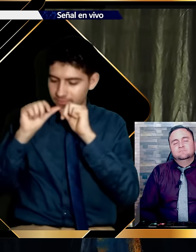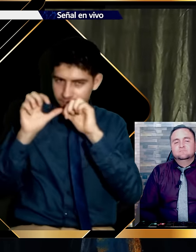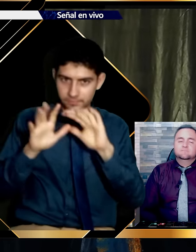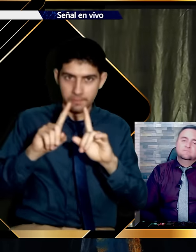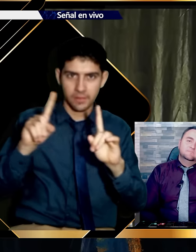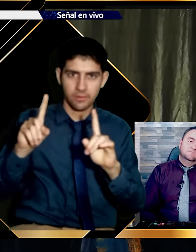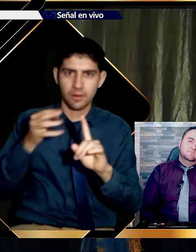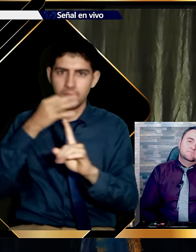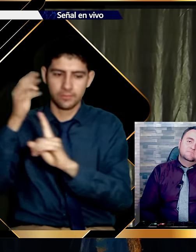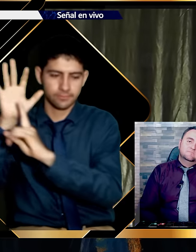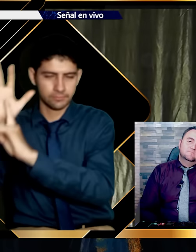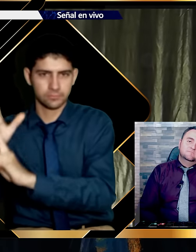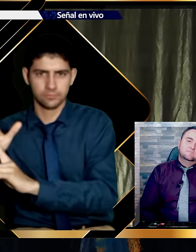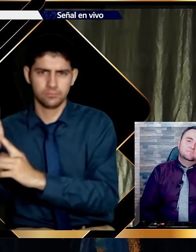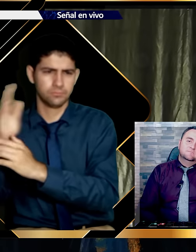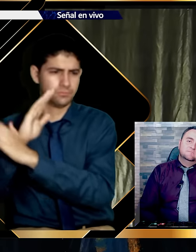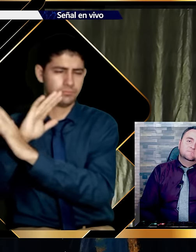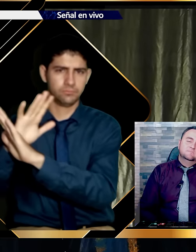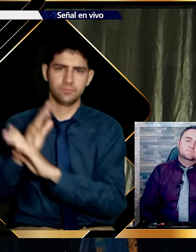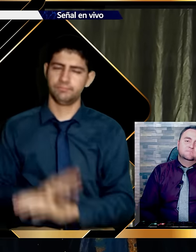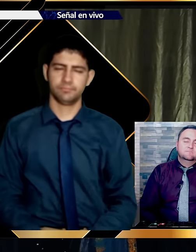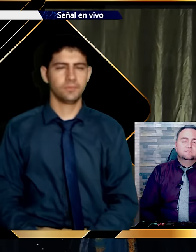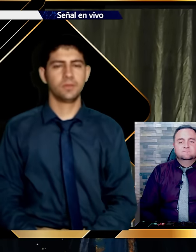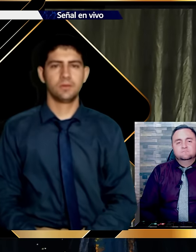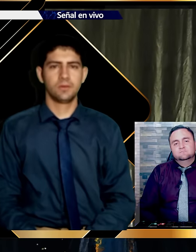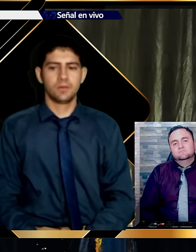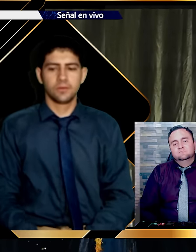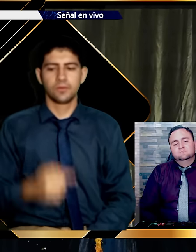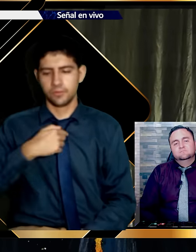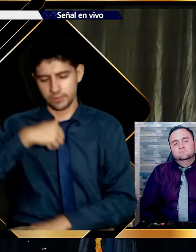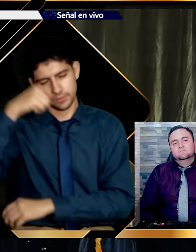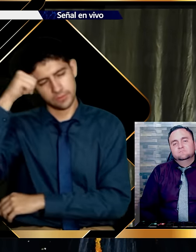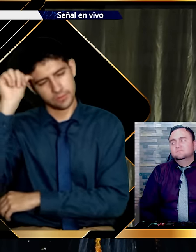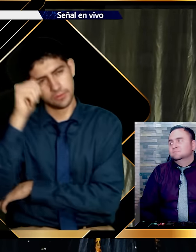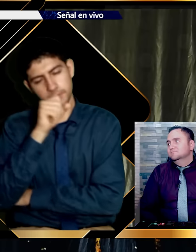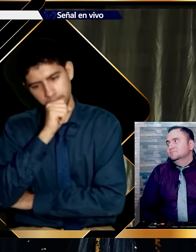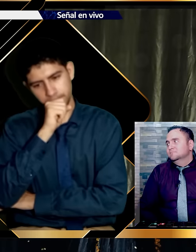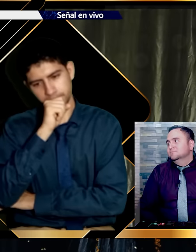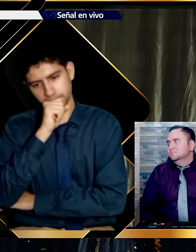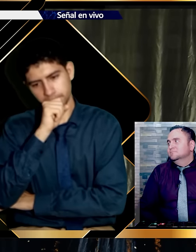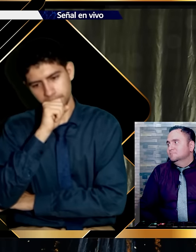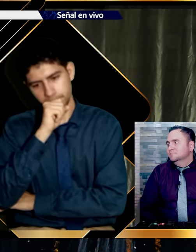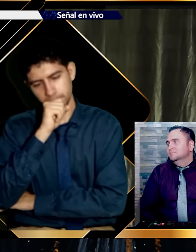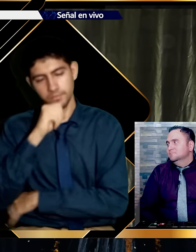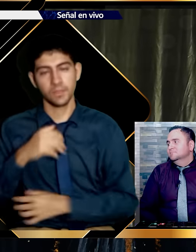Y se ha llevado una bendición. Yo tengo que recordar la mía. La más grande que he tenido hasta ahora.